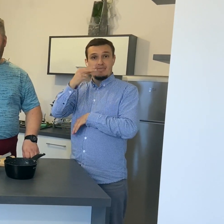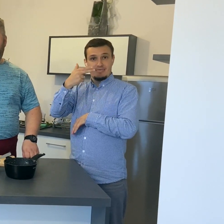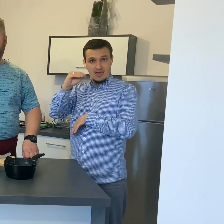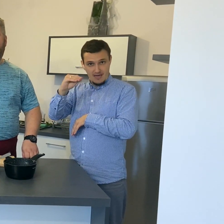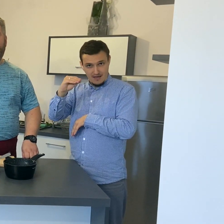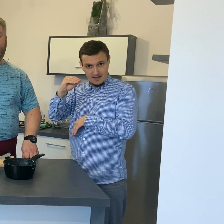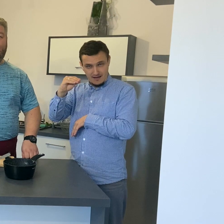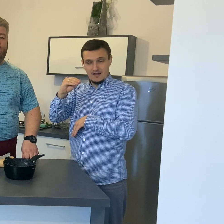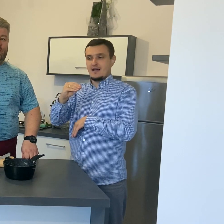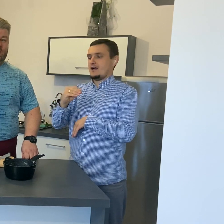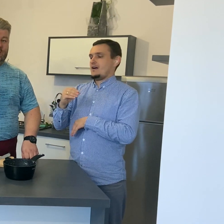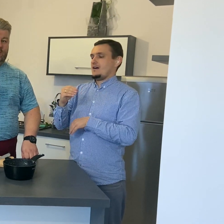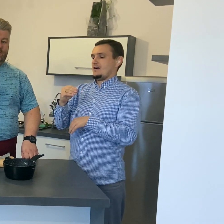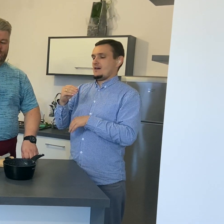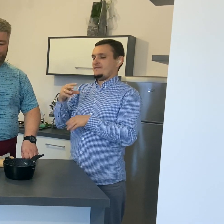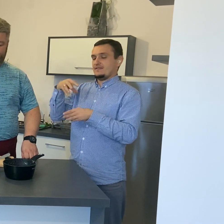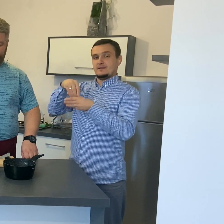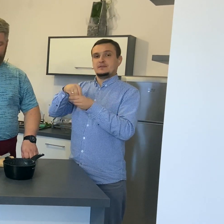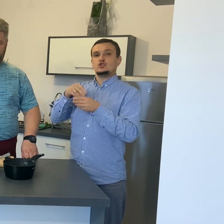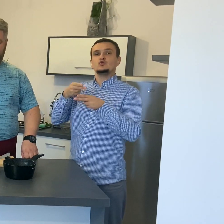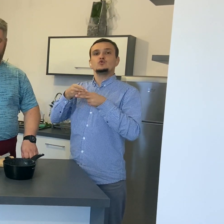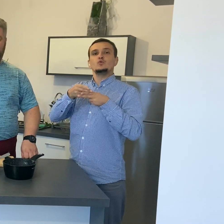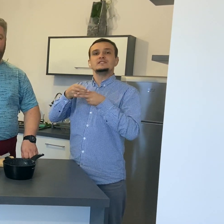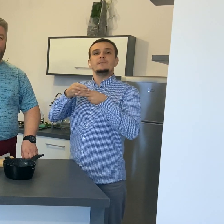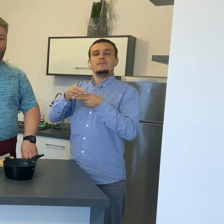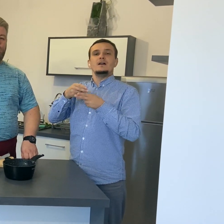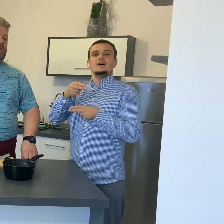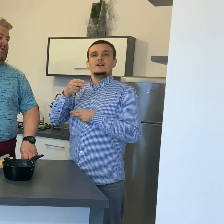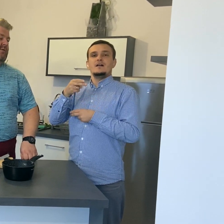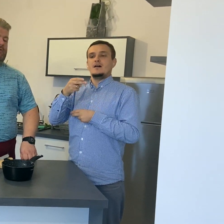z serem parmezan i świeżą kolendrą.